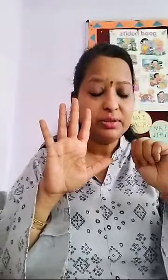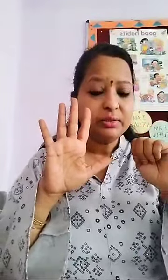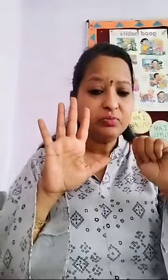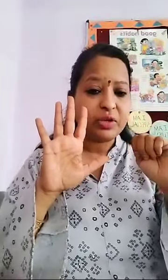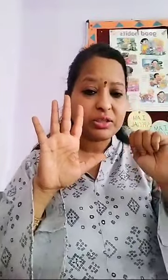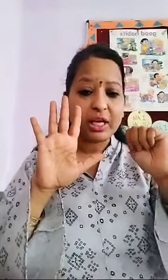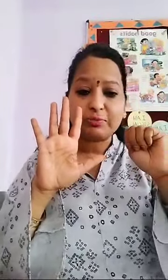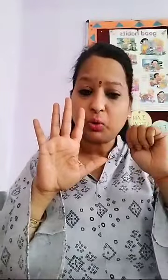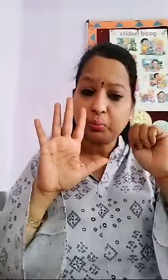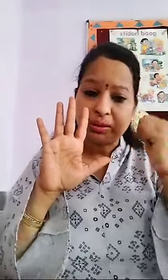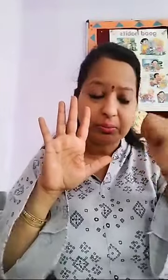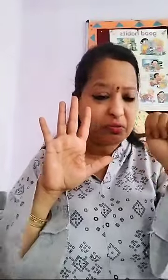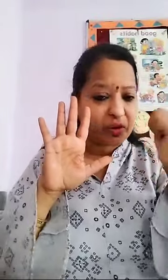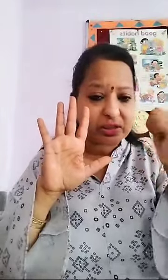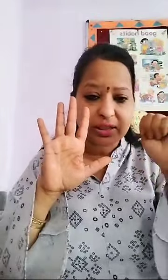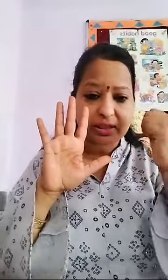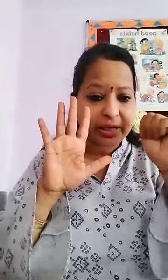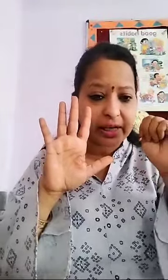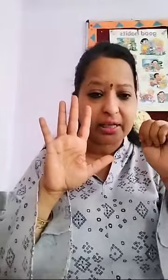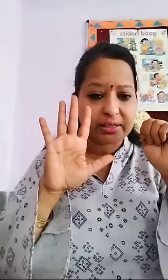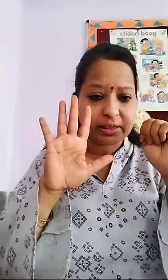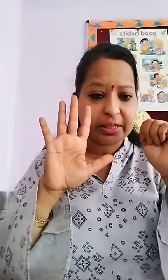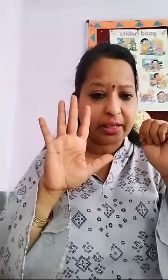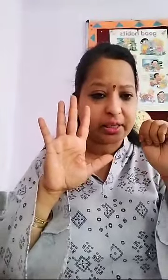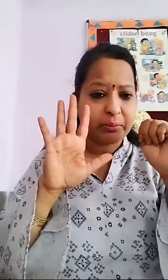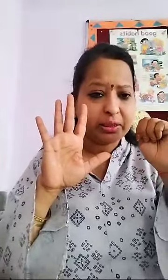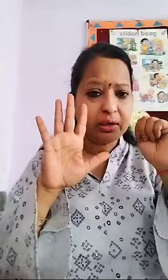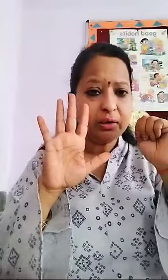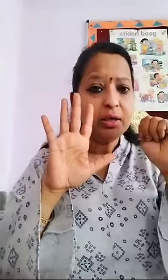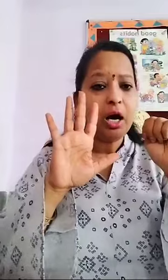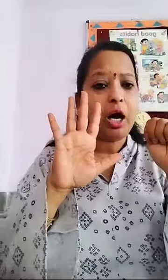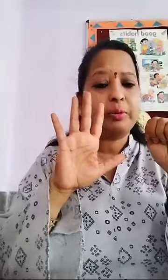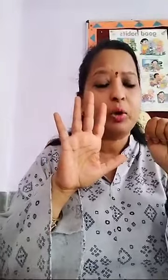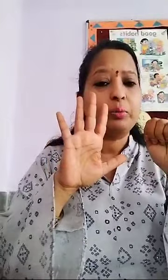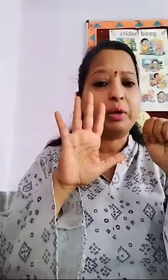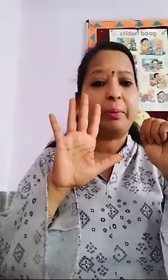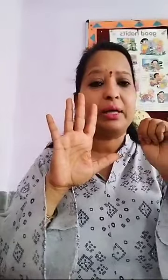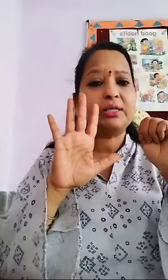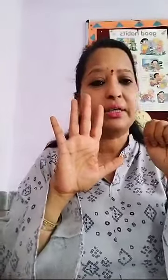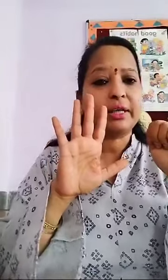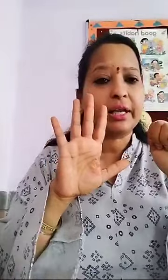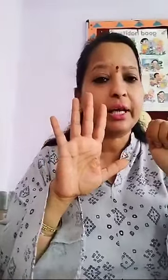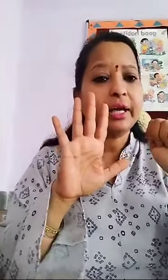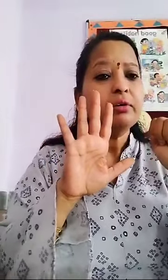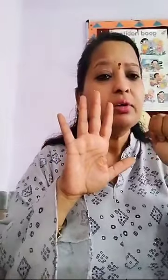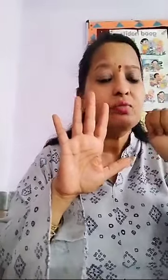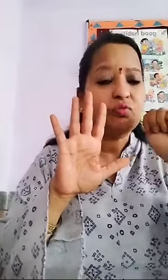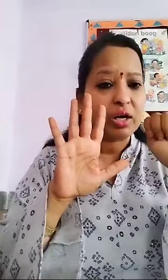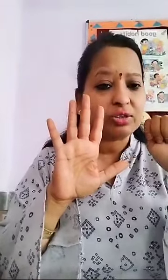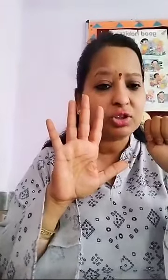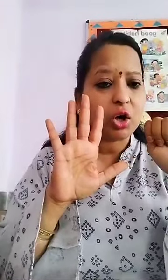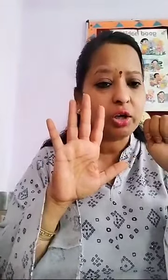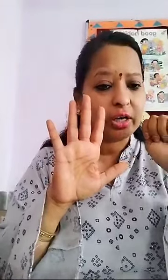class में तो बस हमने Once के single digit किया था ना बिचा आप देखा हम डबल डिजिट करेंगे Once on left hand